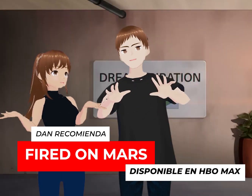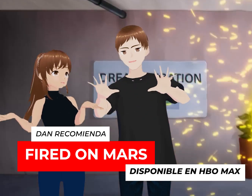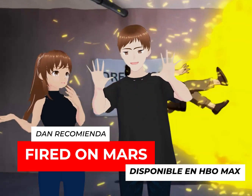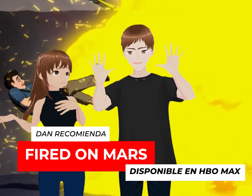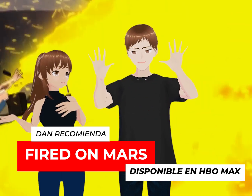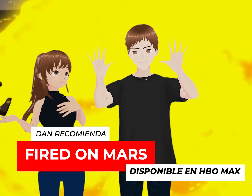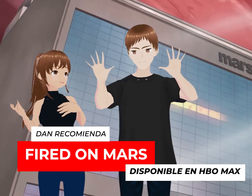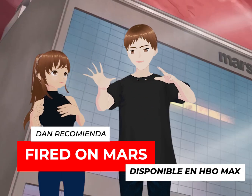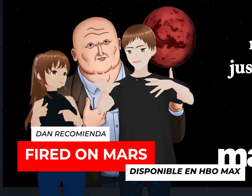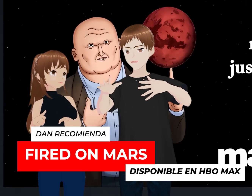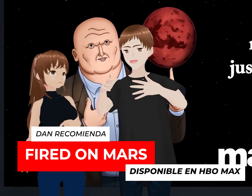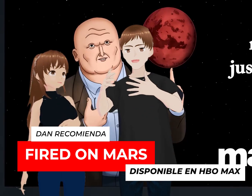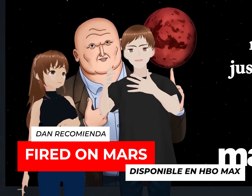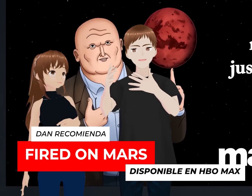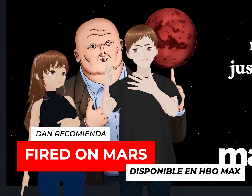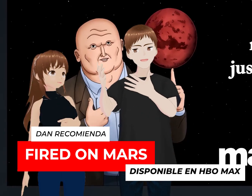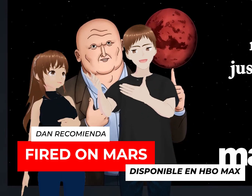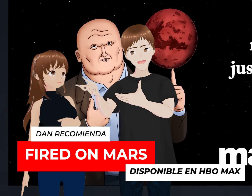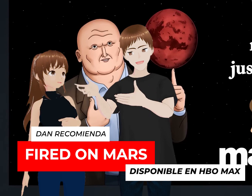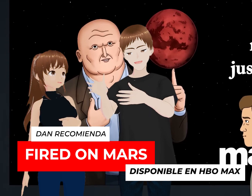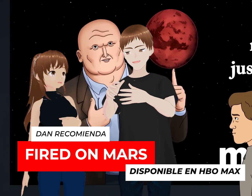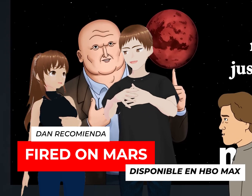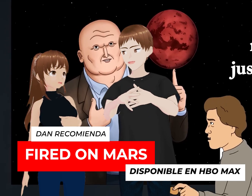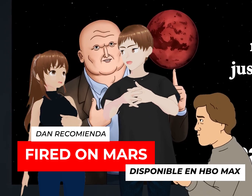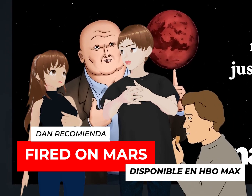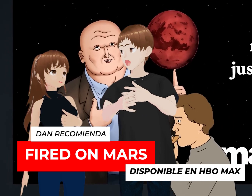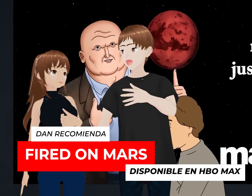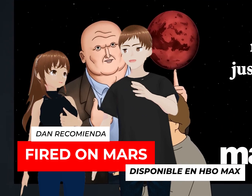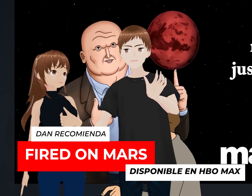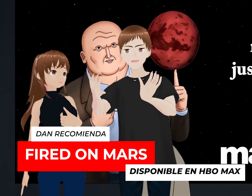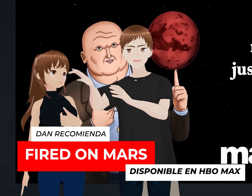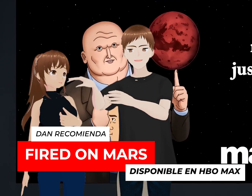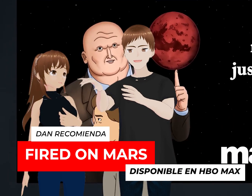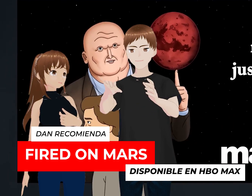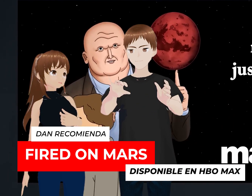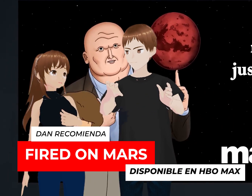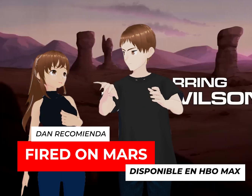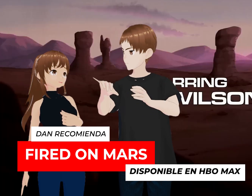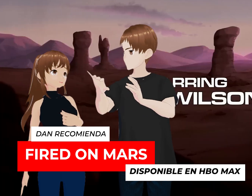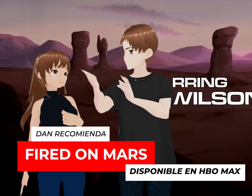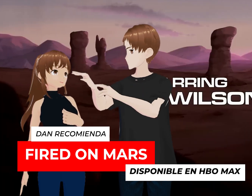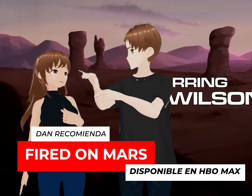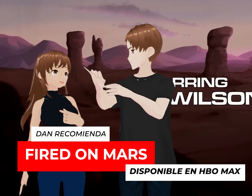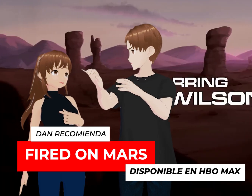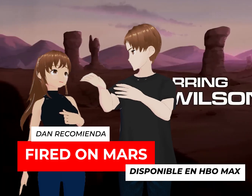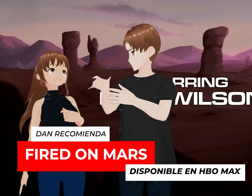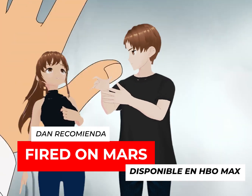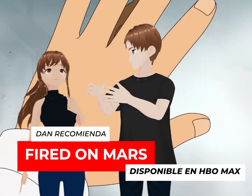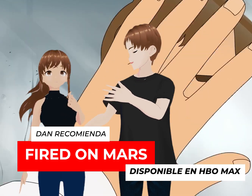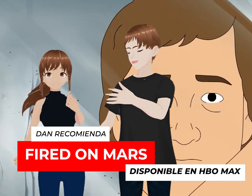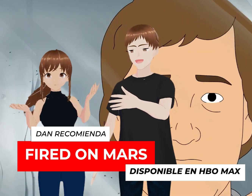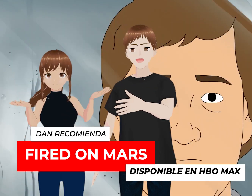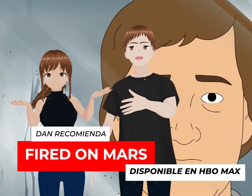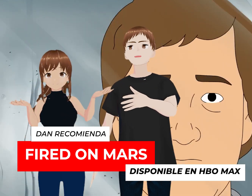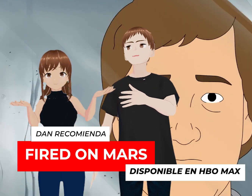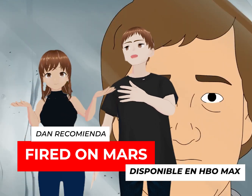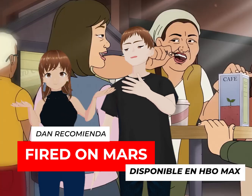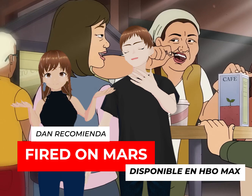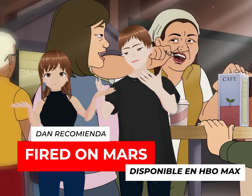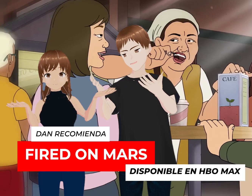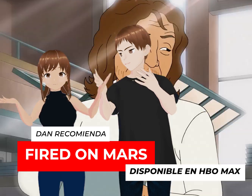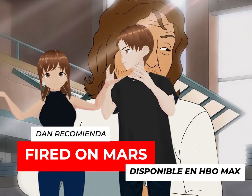y los diseños para que se vieran bien padre en nuestras juntas de accionistas? Ah, no importa, tenemos una inteligencia artificial que nos lo pueda hacer